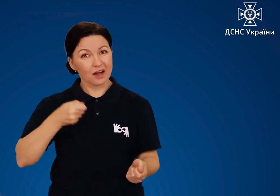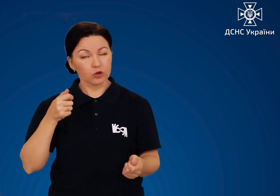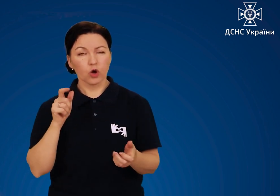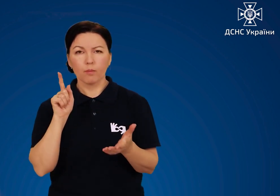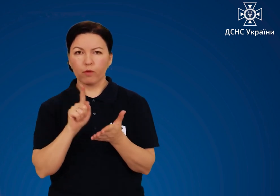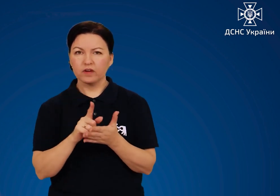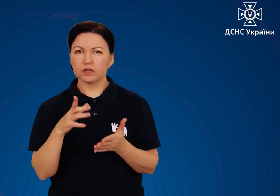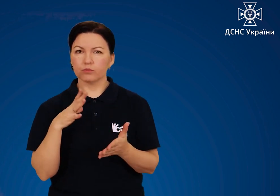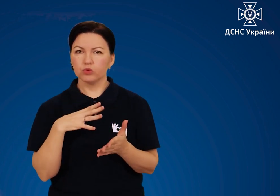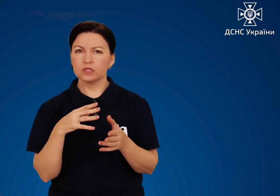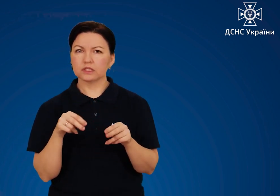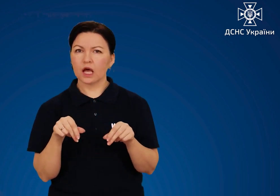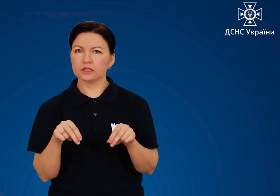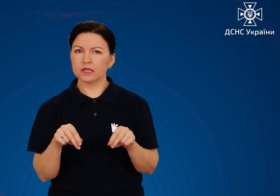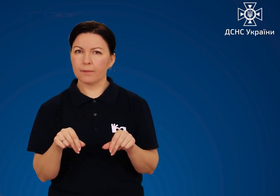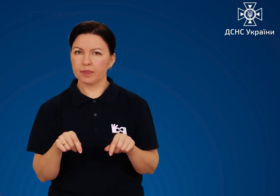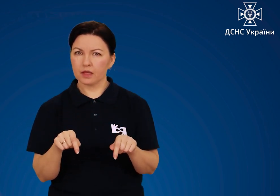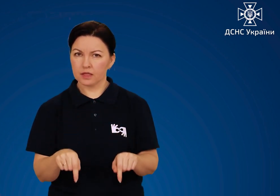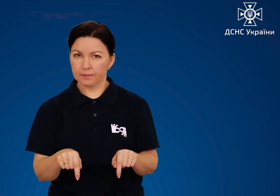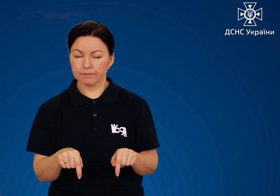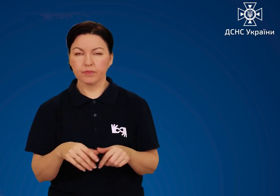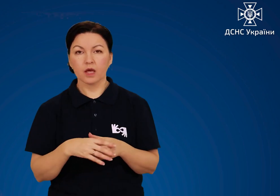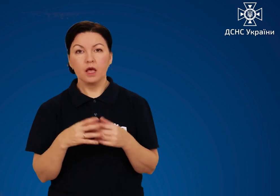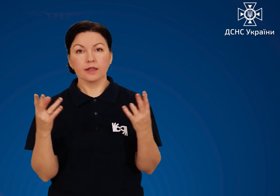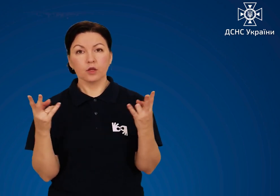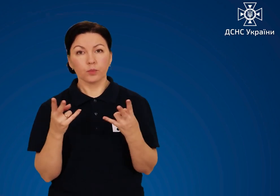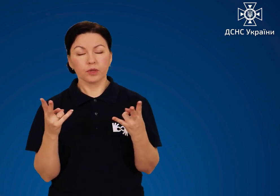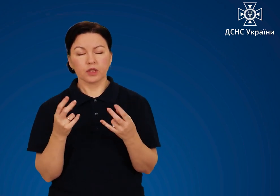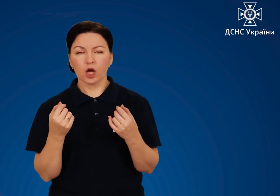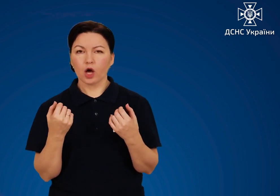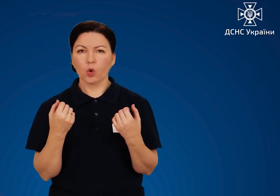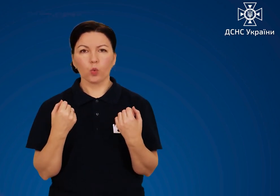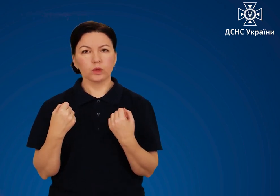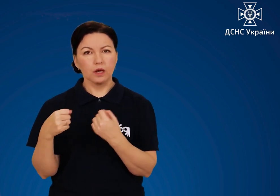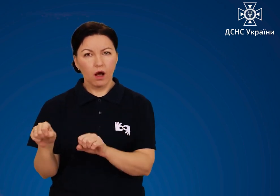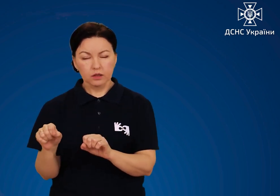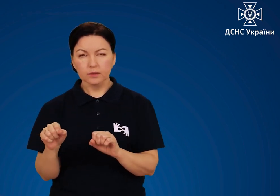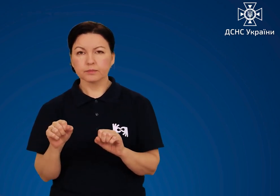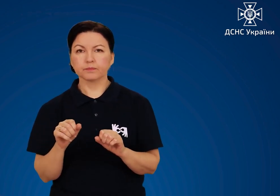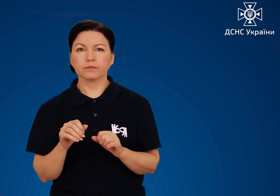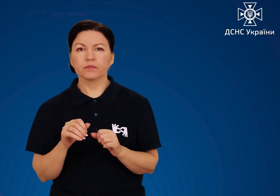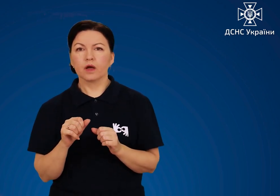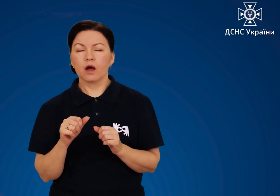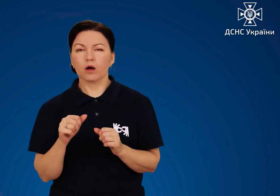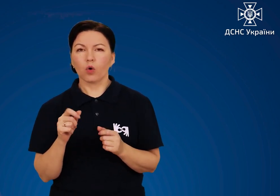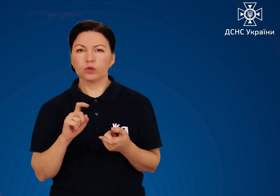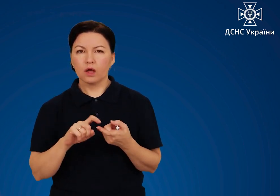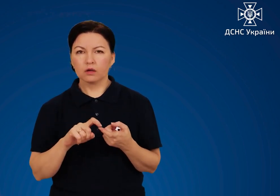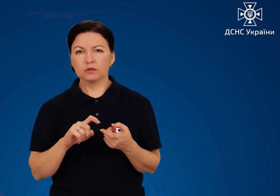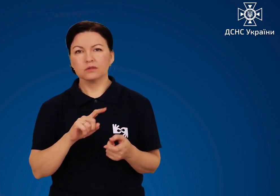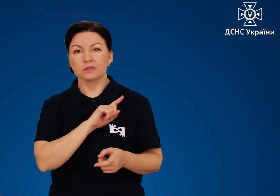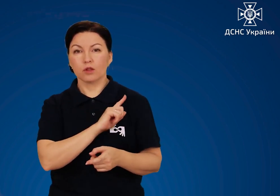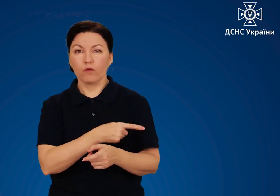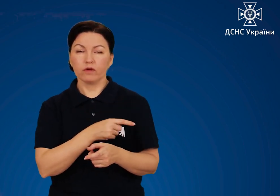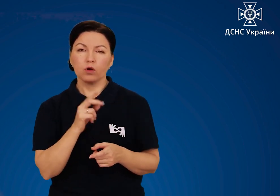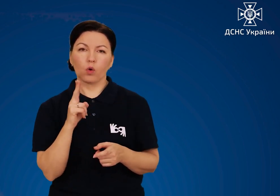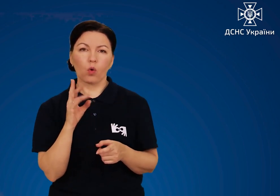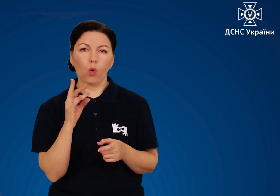генератора повинні бути заземлені. Також необхідно уникати контакту силових контурів